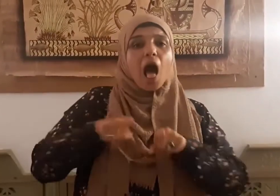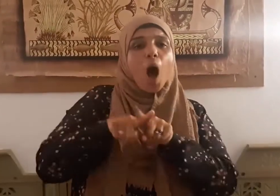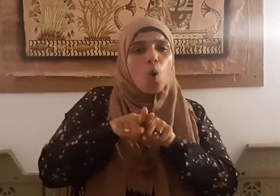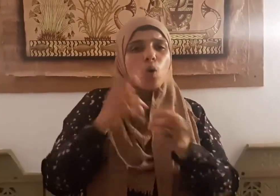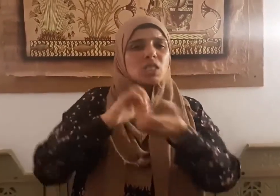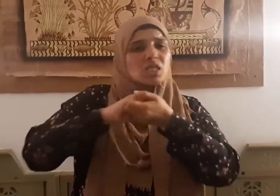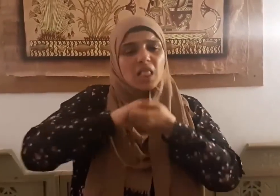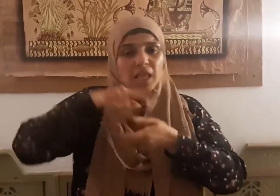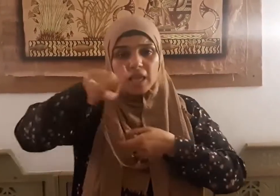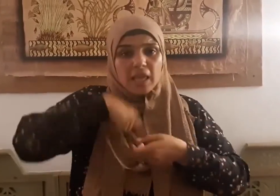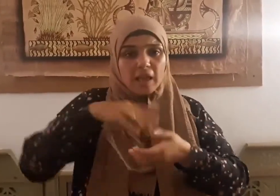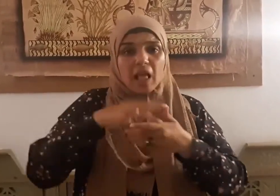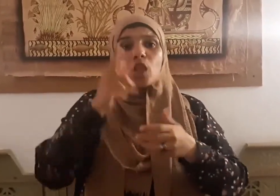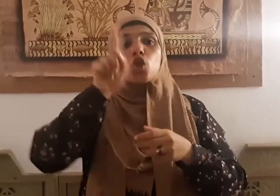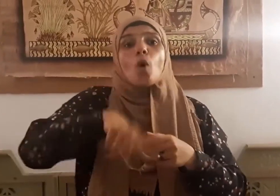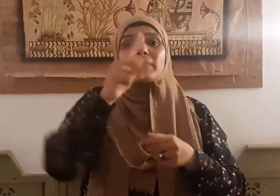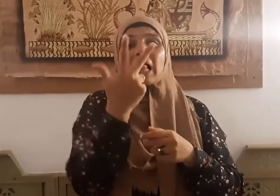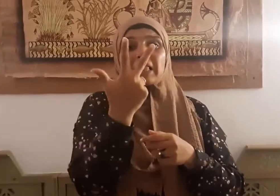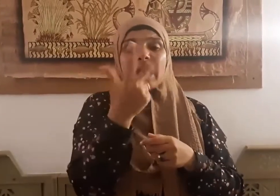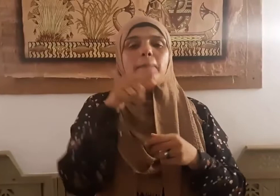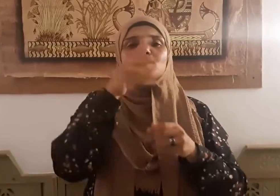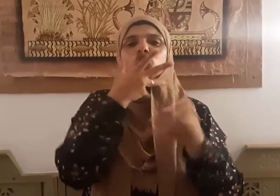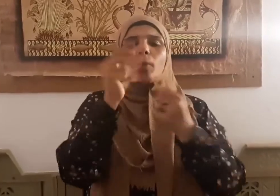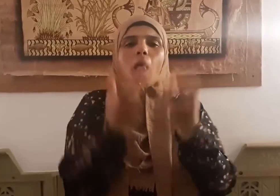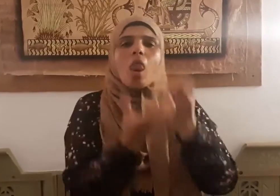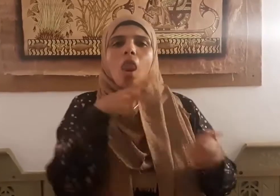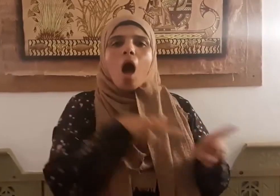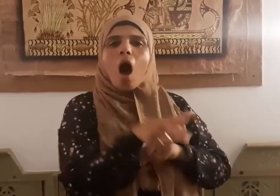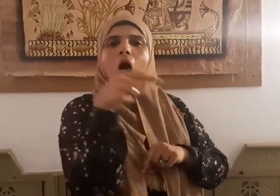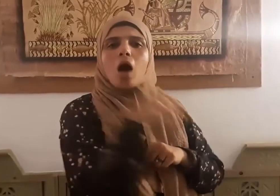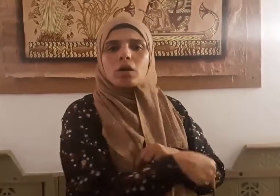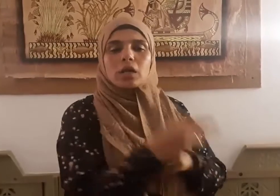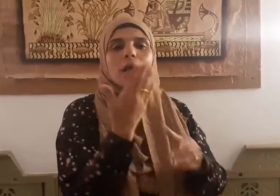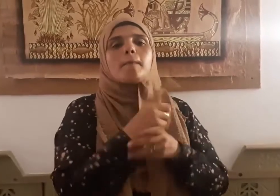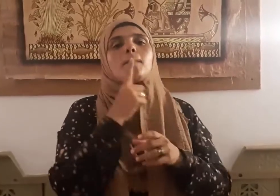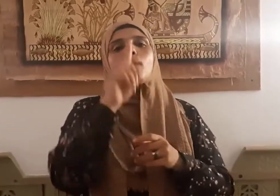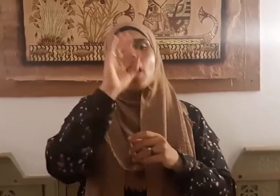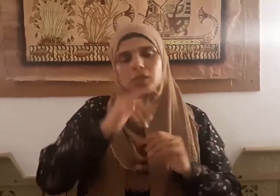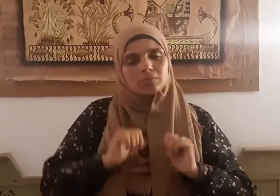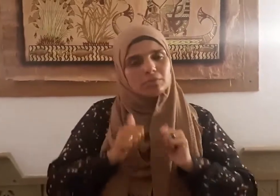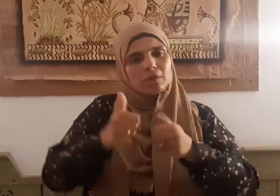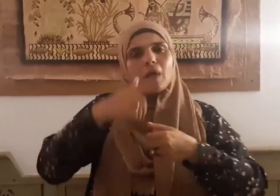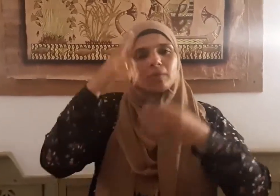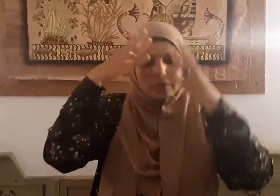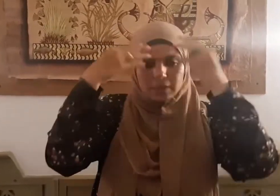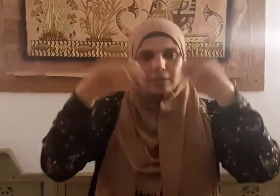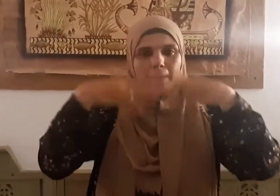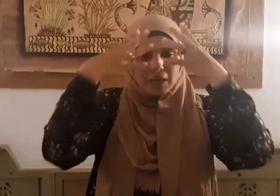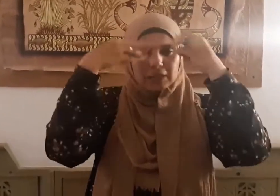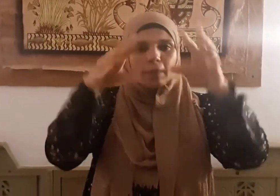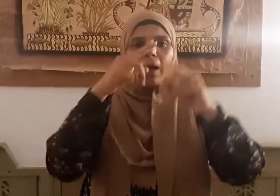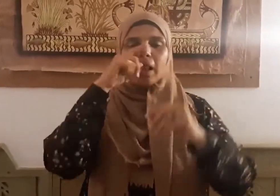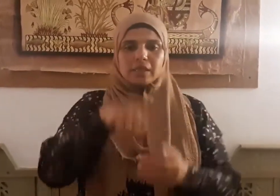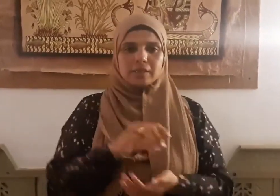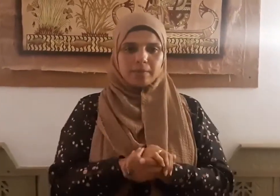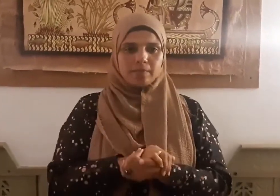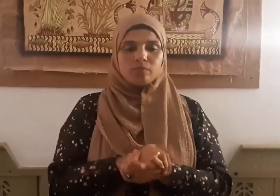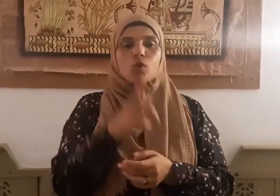فهو في النار إلا أن يتداركه الله بكرامته وقال صلى